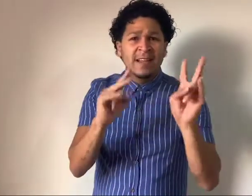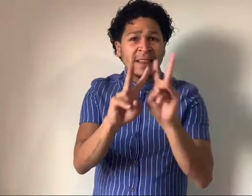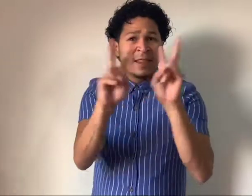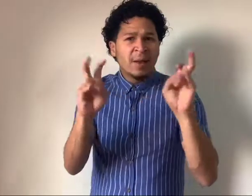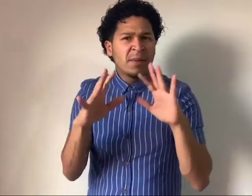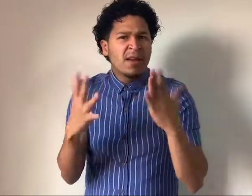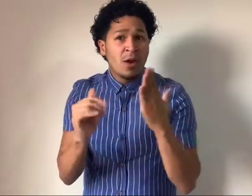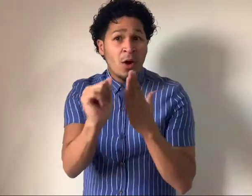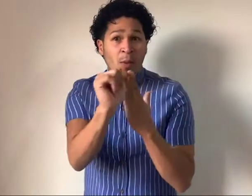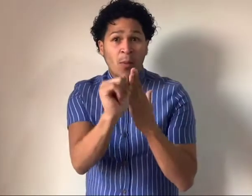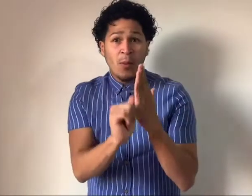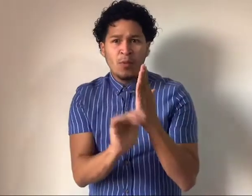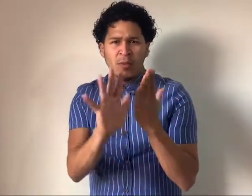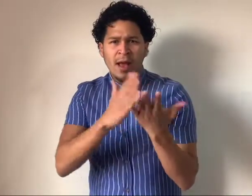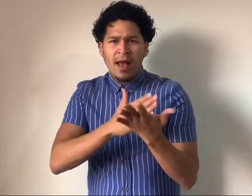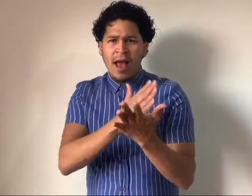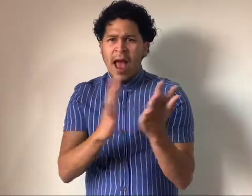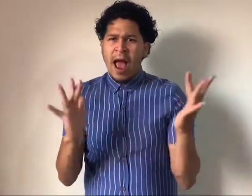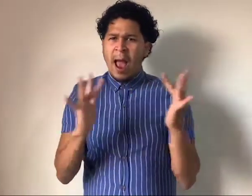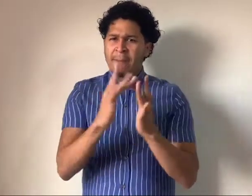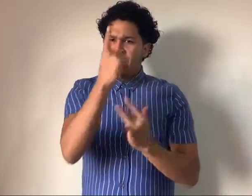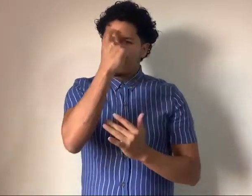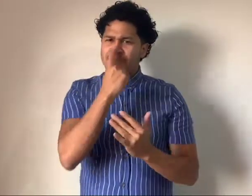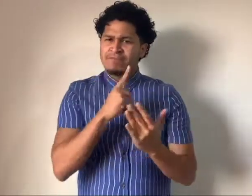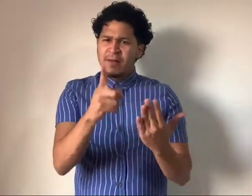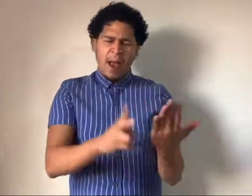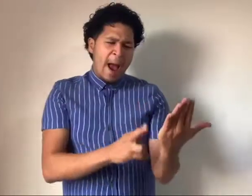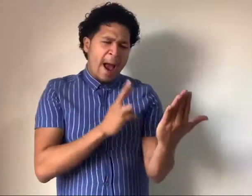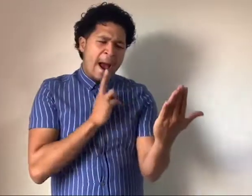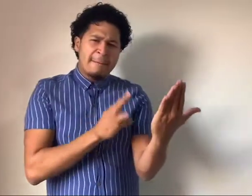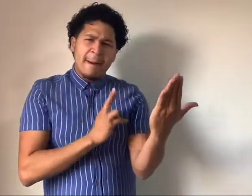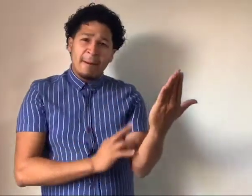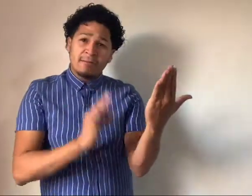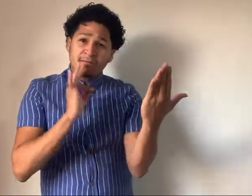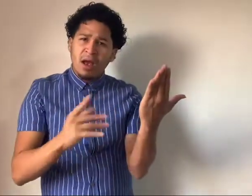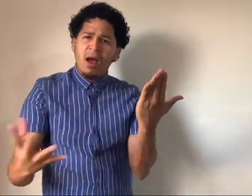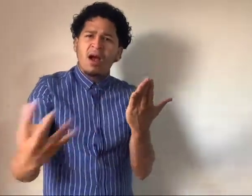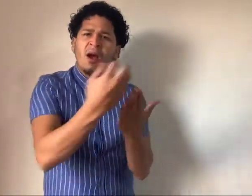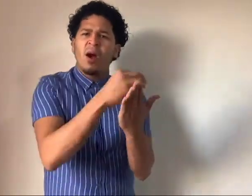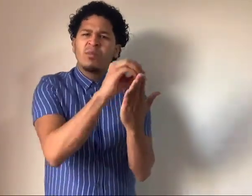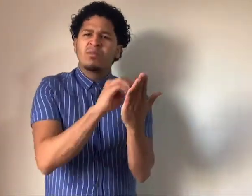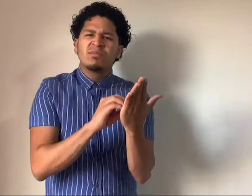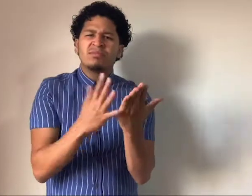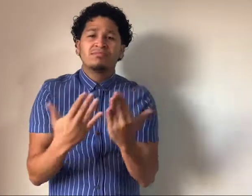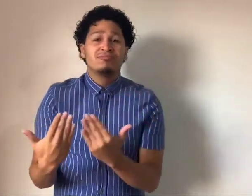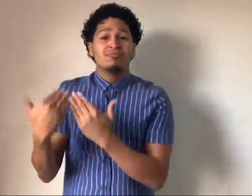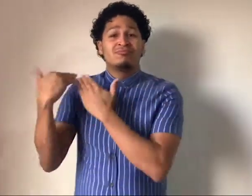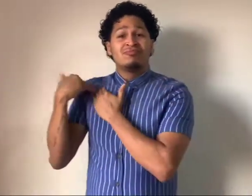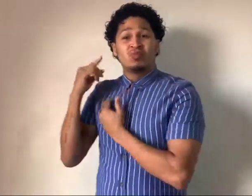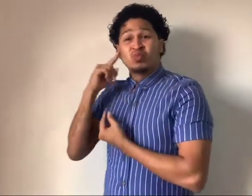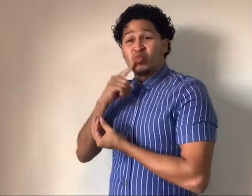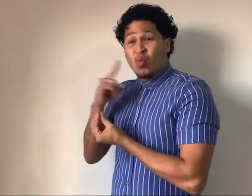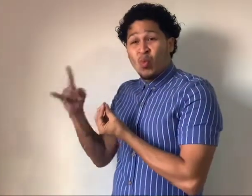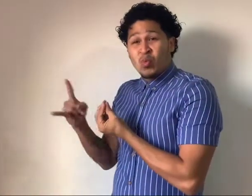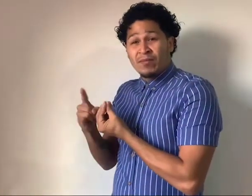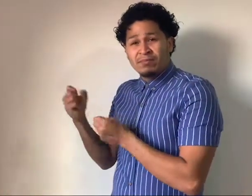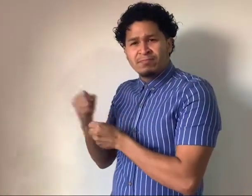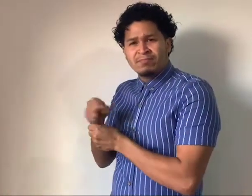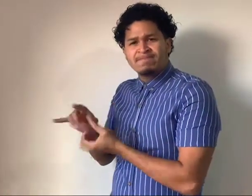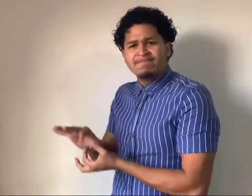y carreras que ofertamos. Con esta información, el equipo de sordos en la U, vinculado a permanencia universitaria, que a